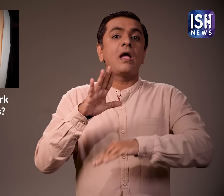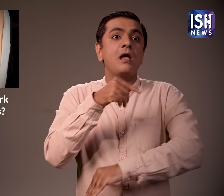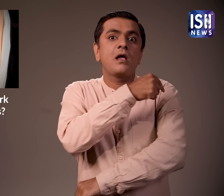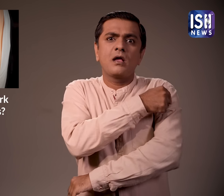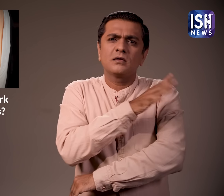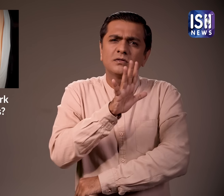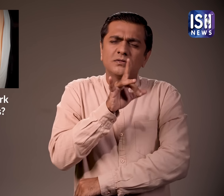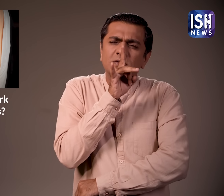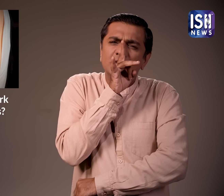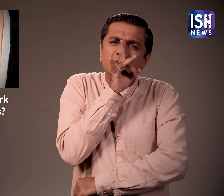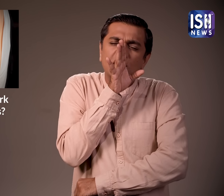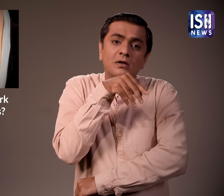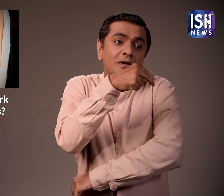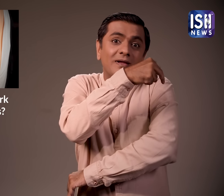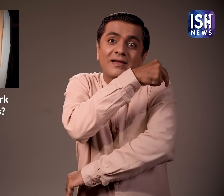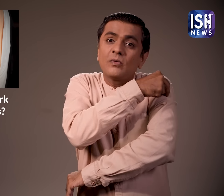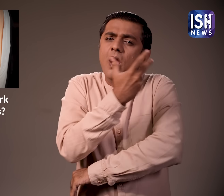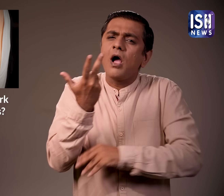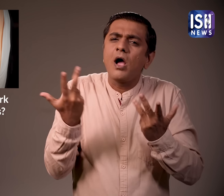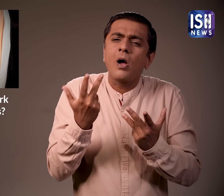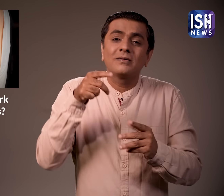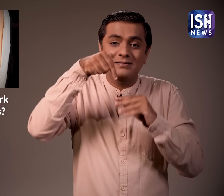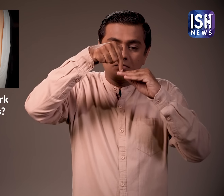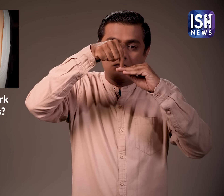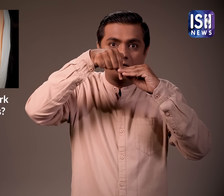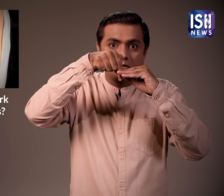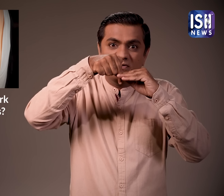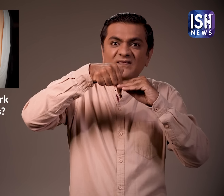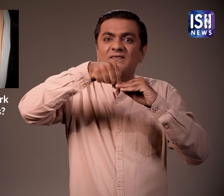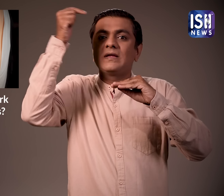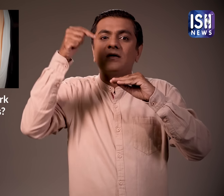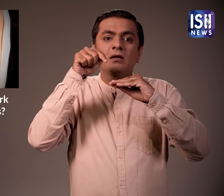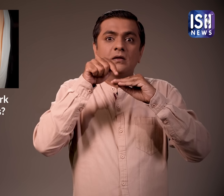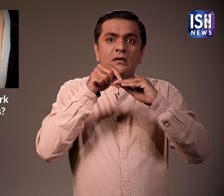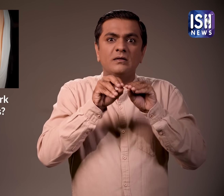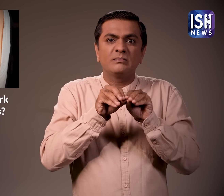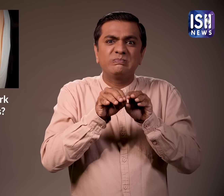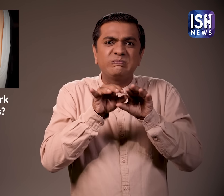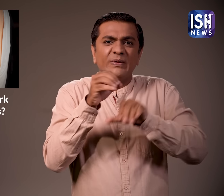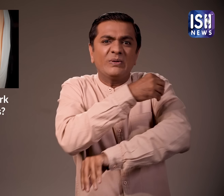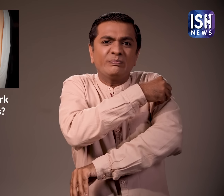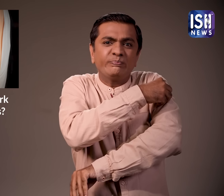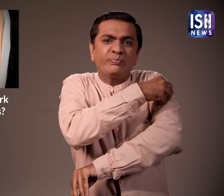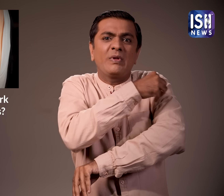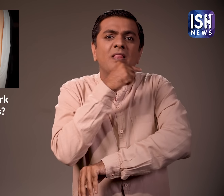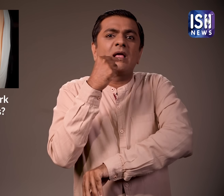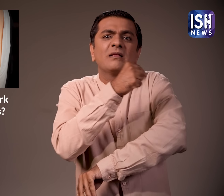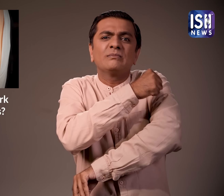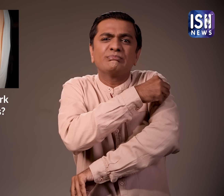लेकिन ये दर्दनाक था अब निशान का क्या इसके बाद ये मवाद से भरे चाले में बदल